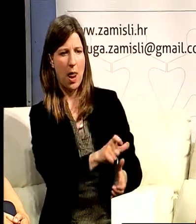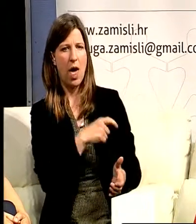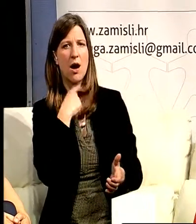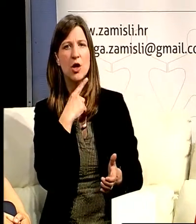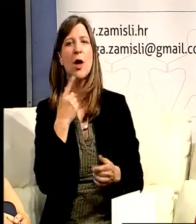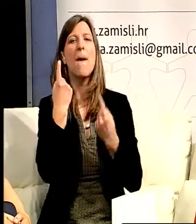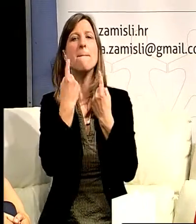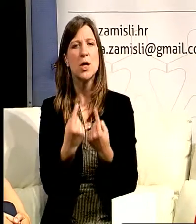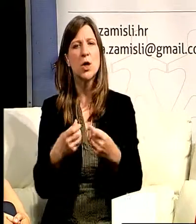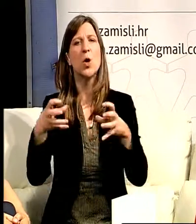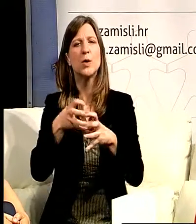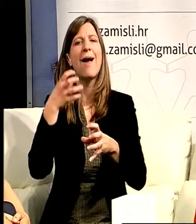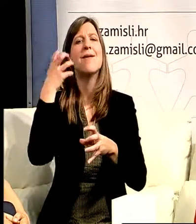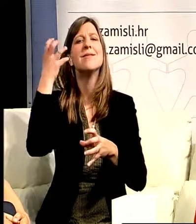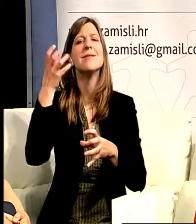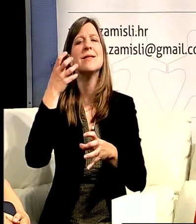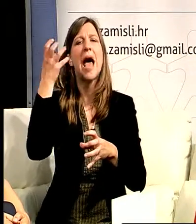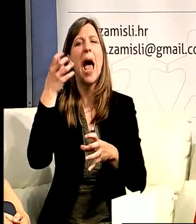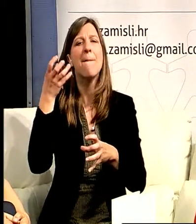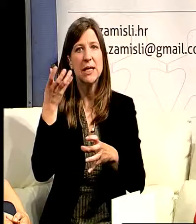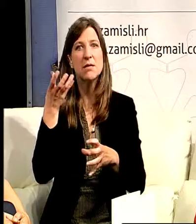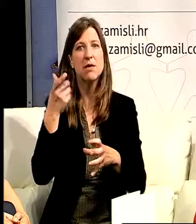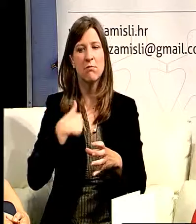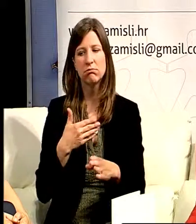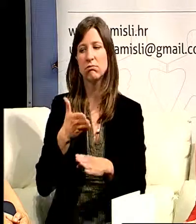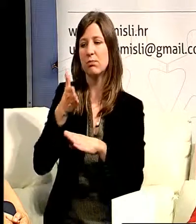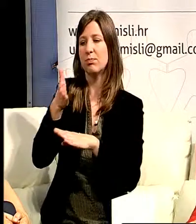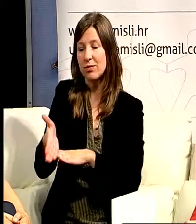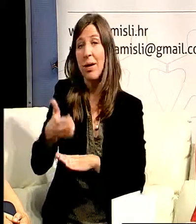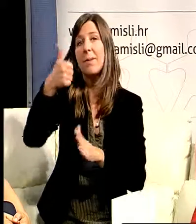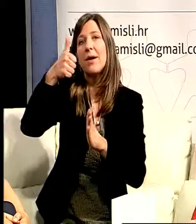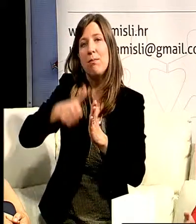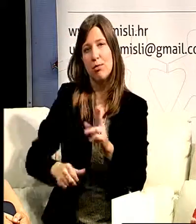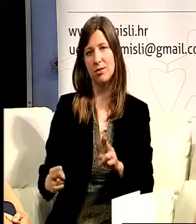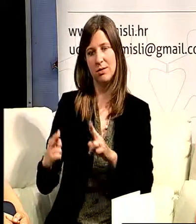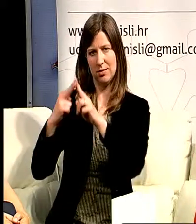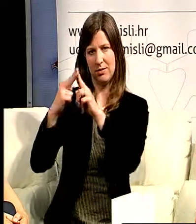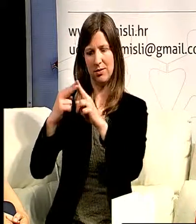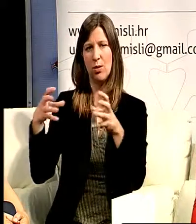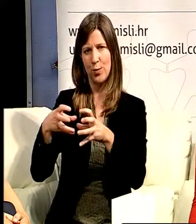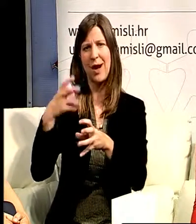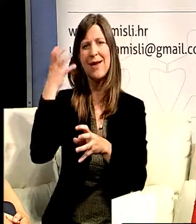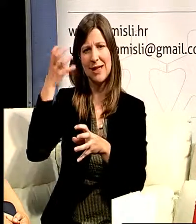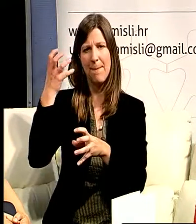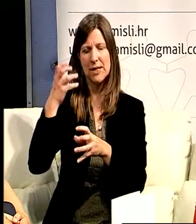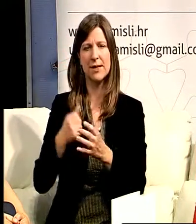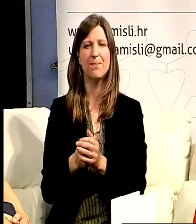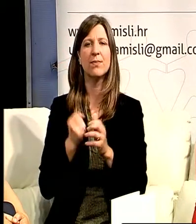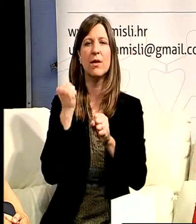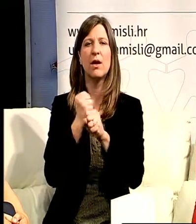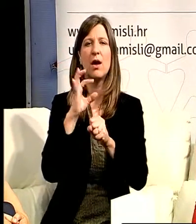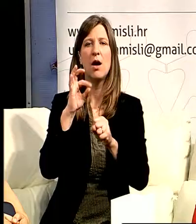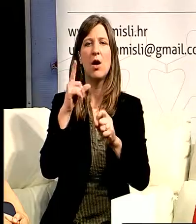tako je počeo zapravo naš susret. I ono što je mene iznenadilo je što je udruga kao što je i prije Gordana spomenula